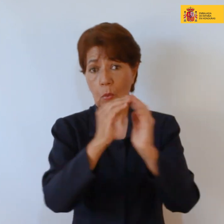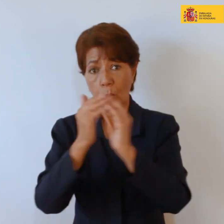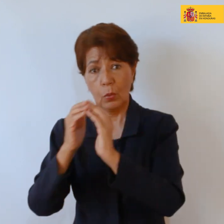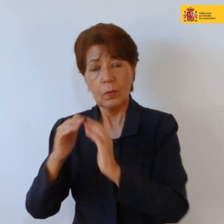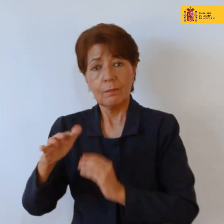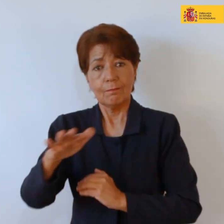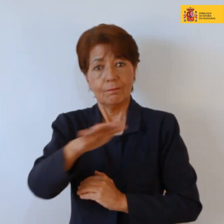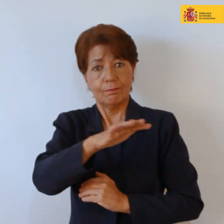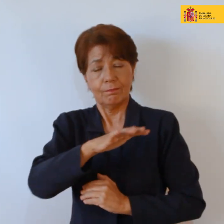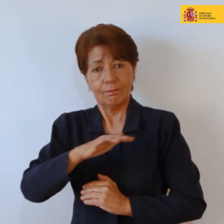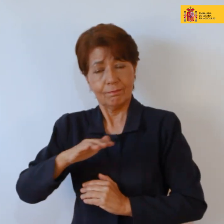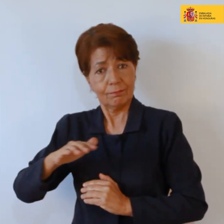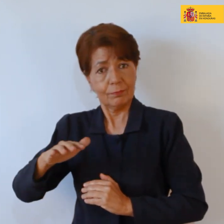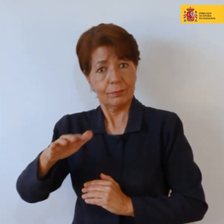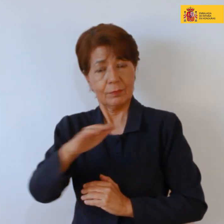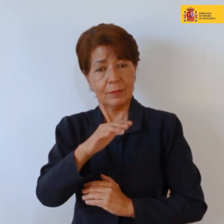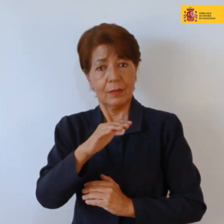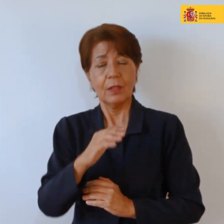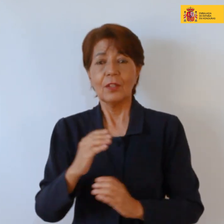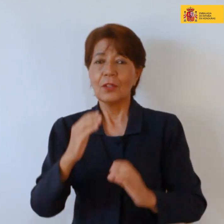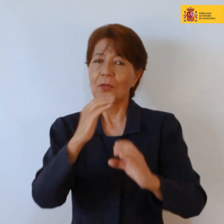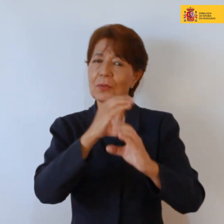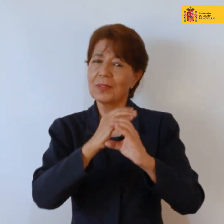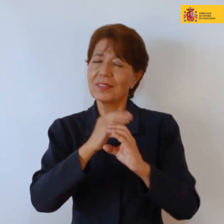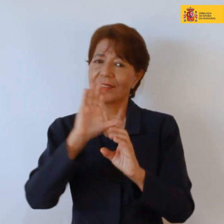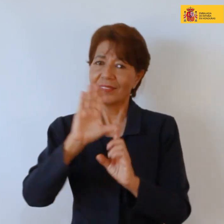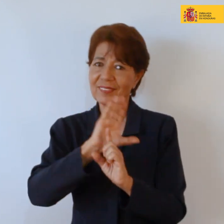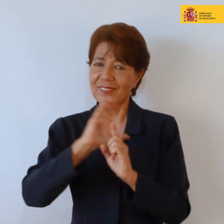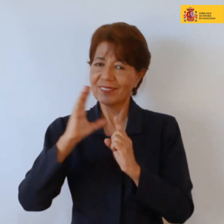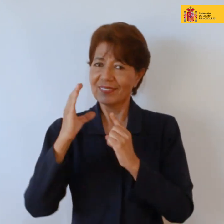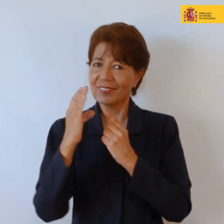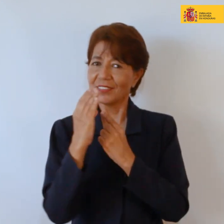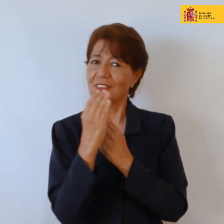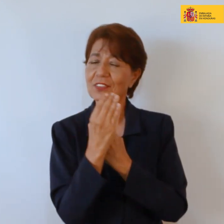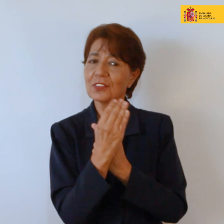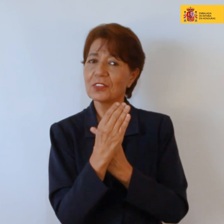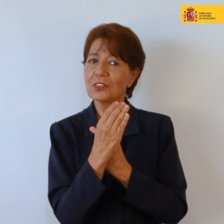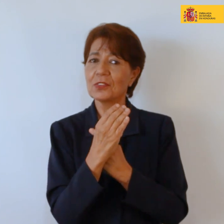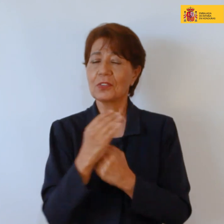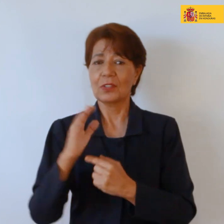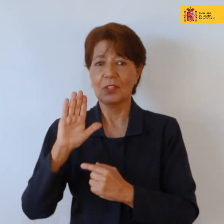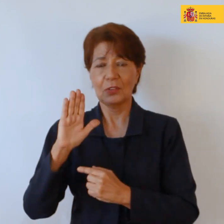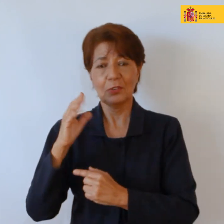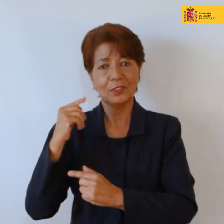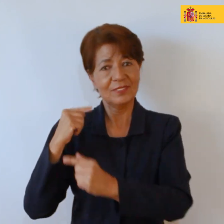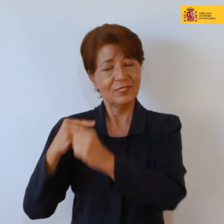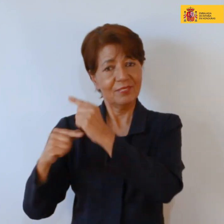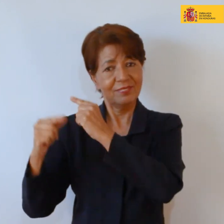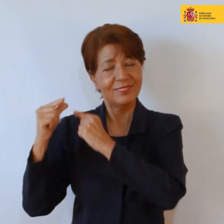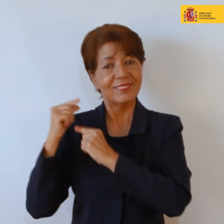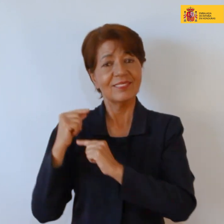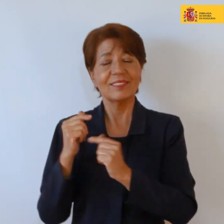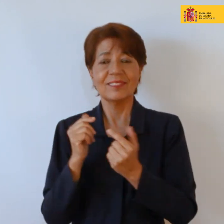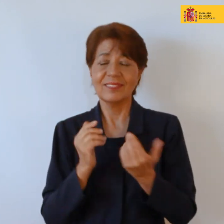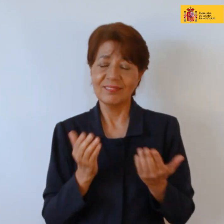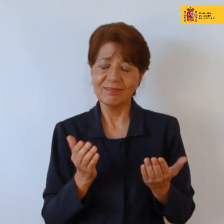y no sé preservando su su herencia antropológica y y bueno no sé